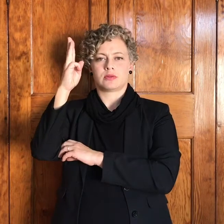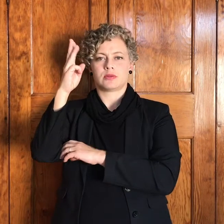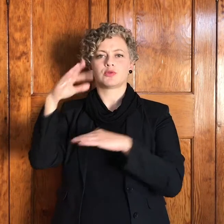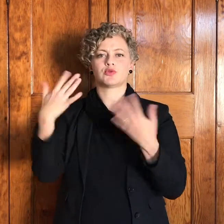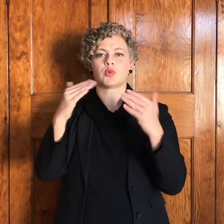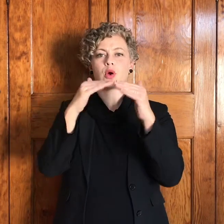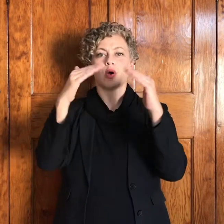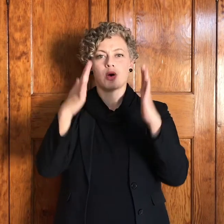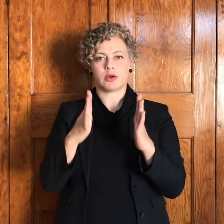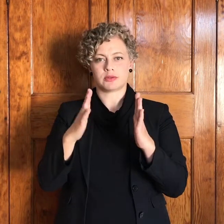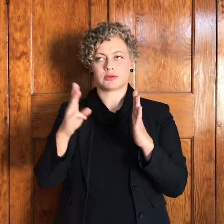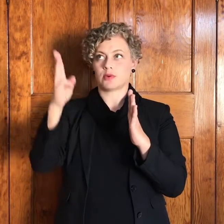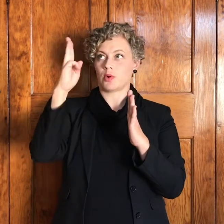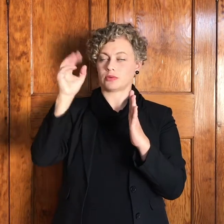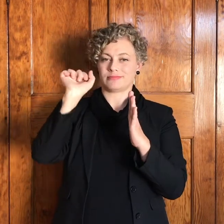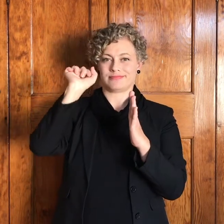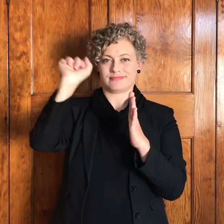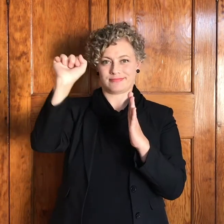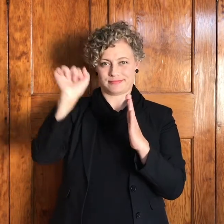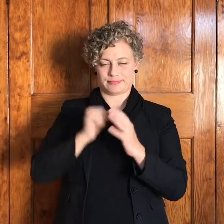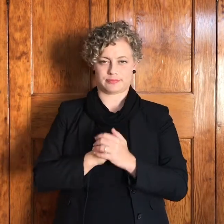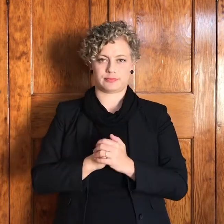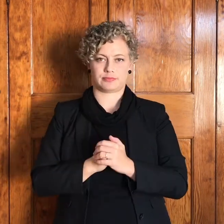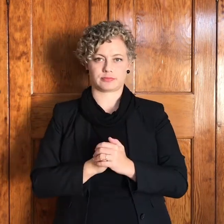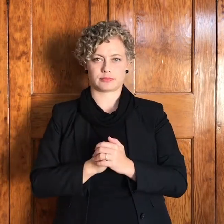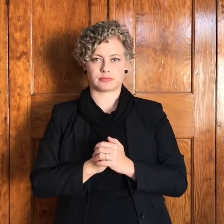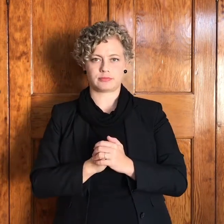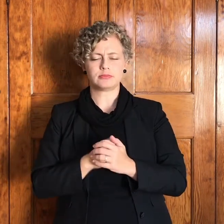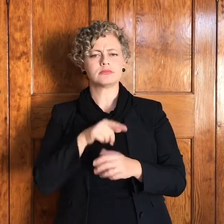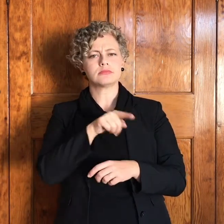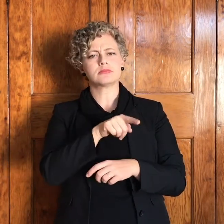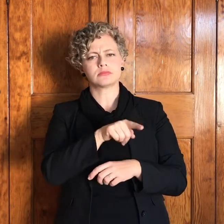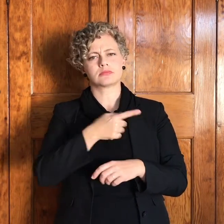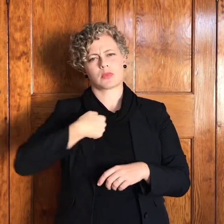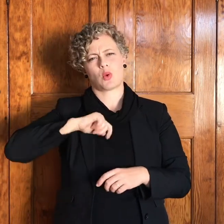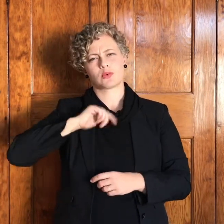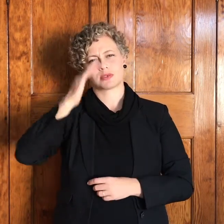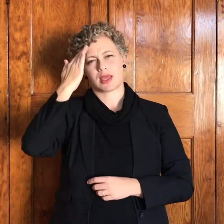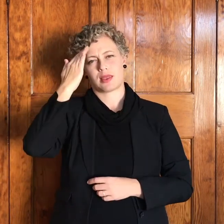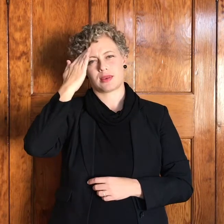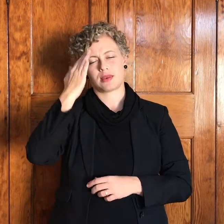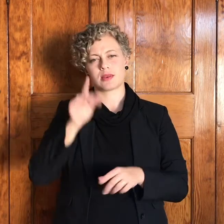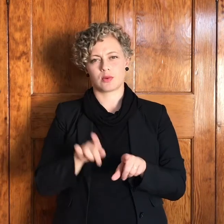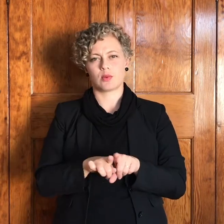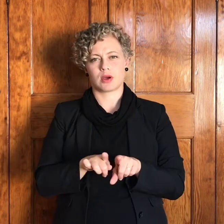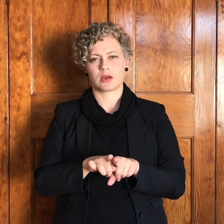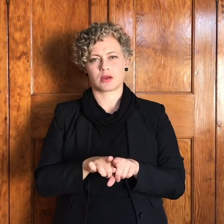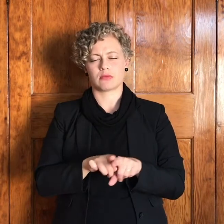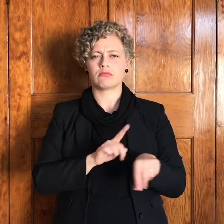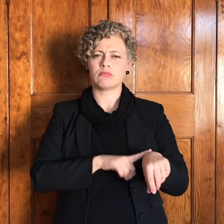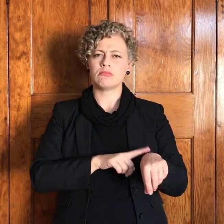ja ons ken ook iets daarvan denk ek dat ons per tijd hier voel die jemel is oop